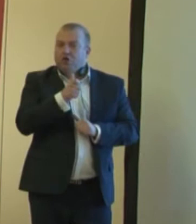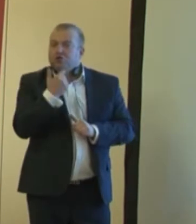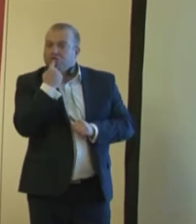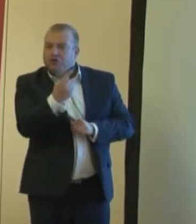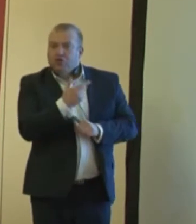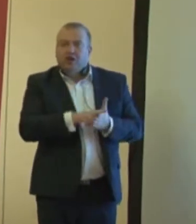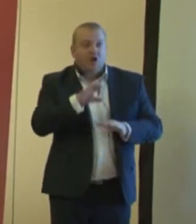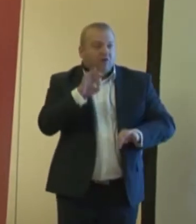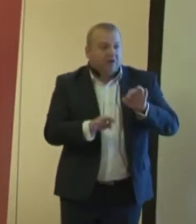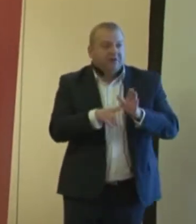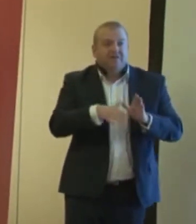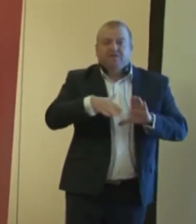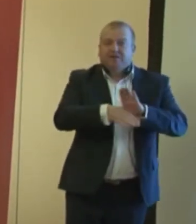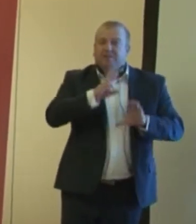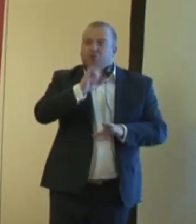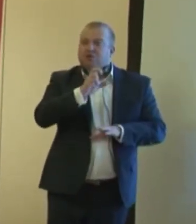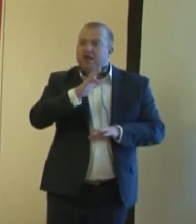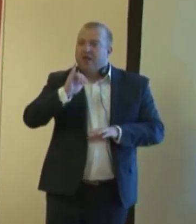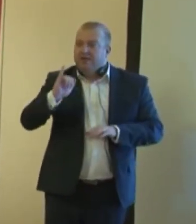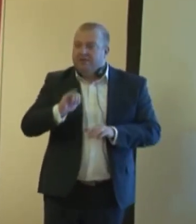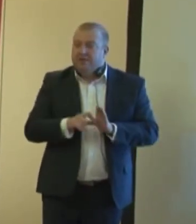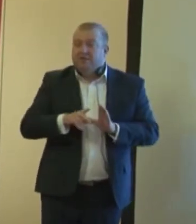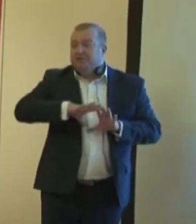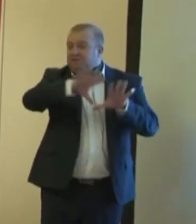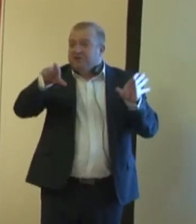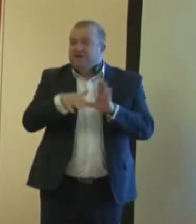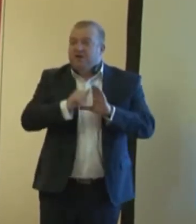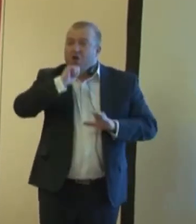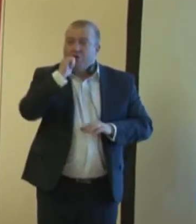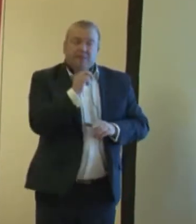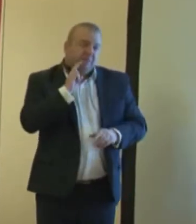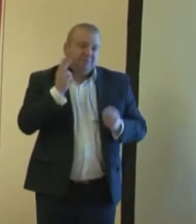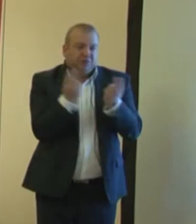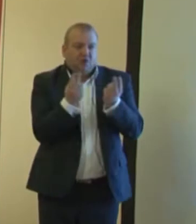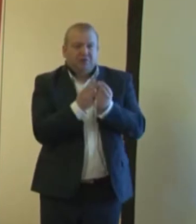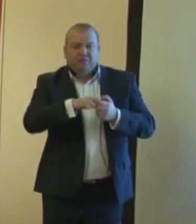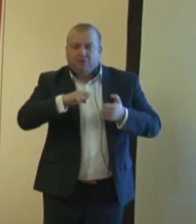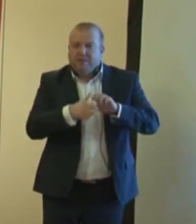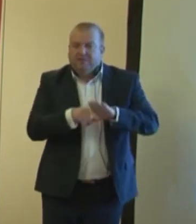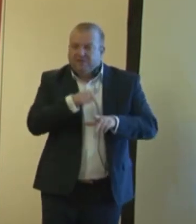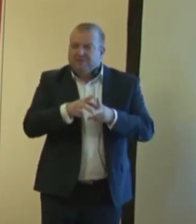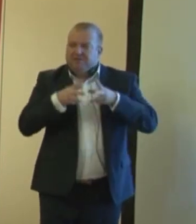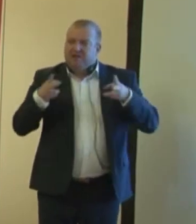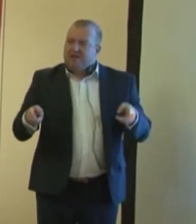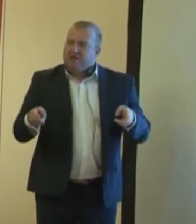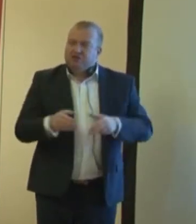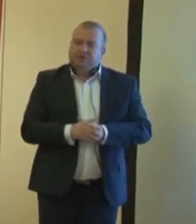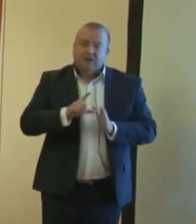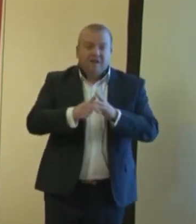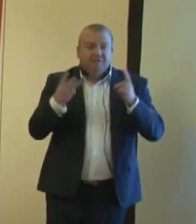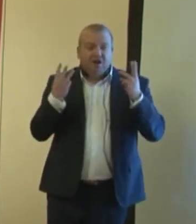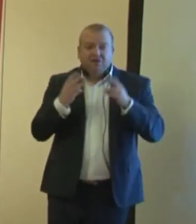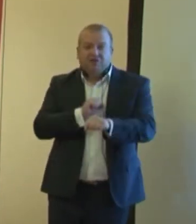na konferencji w Brukseli, że mamy wszyscy w Europie podobne problemy w tym zakresie. Ale ważne